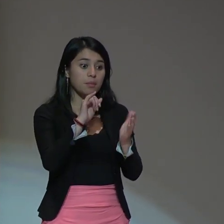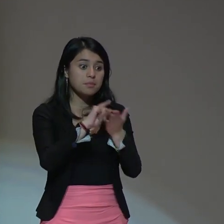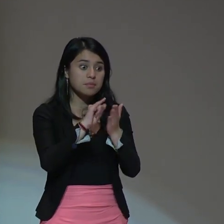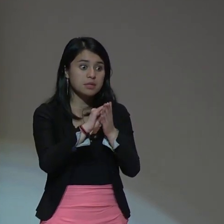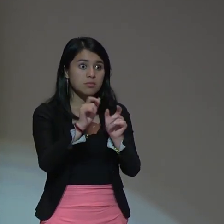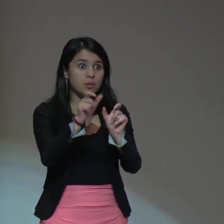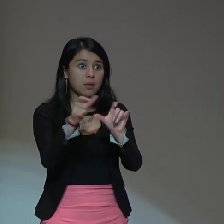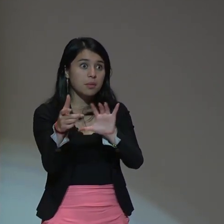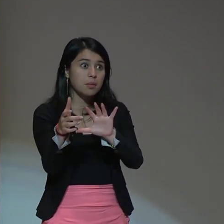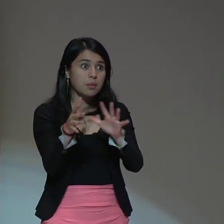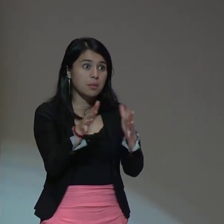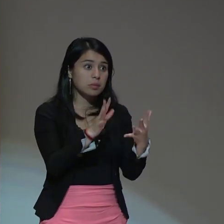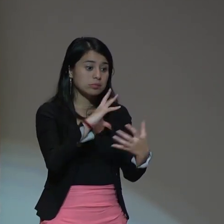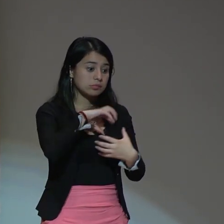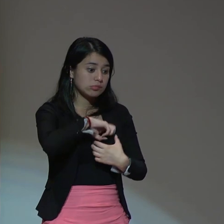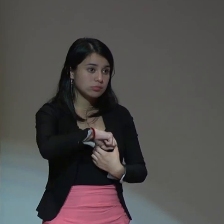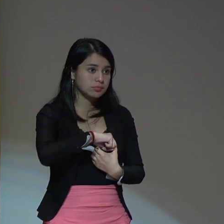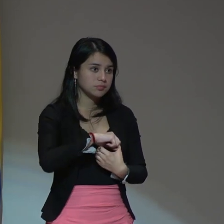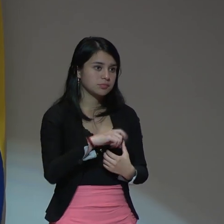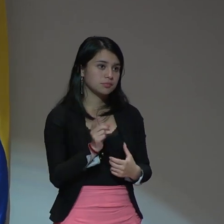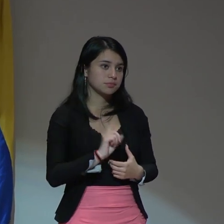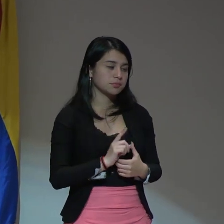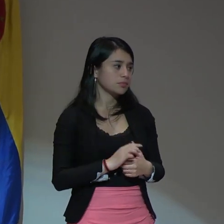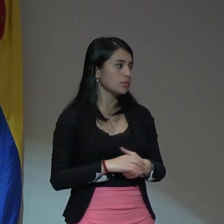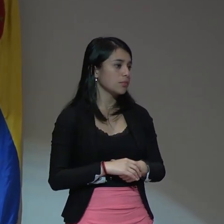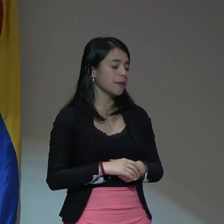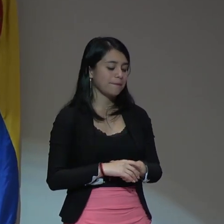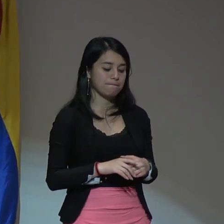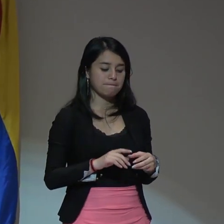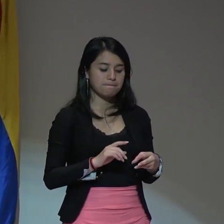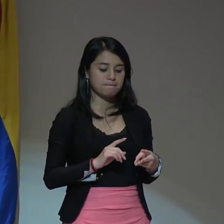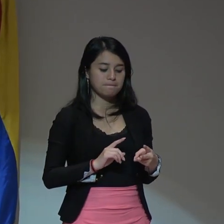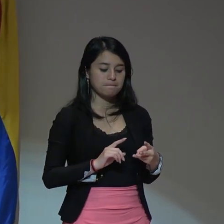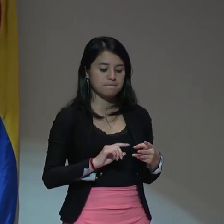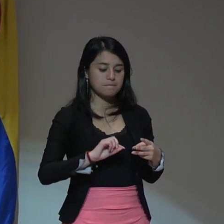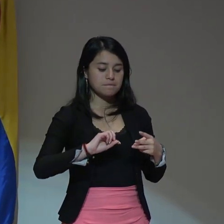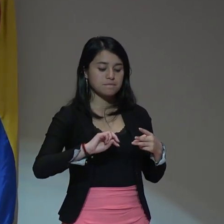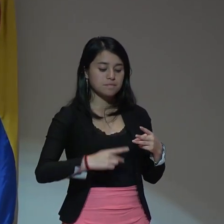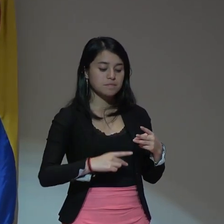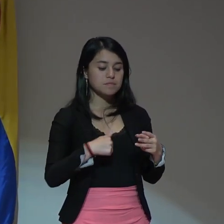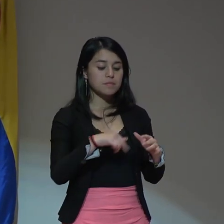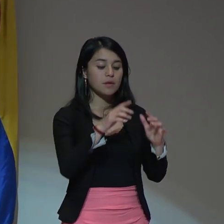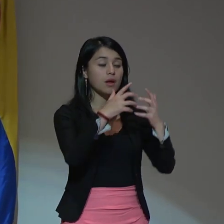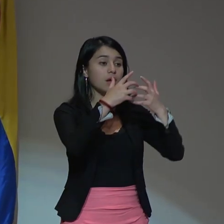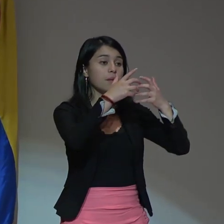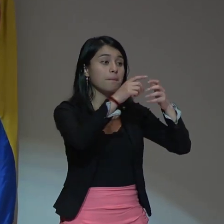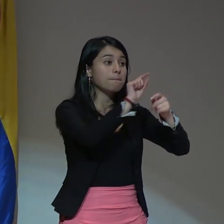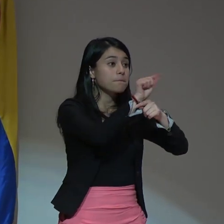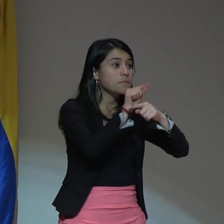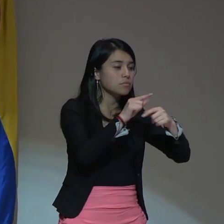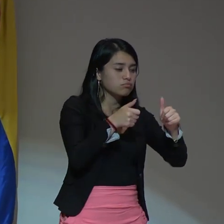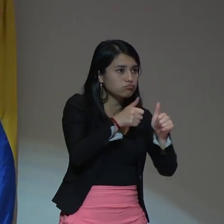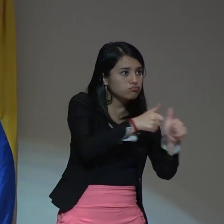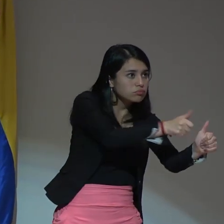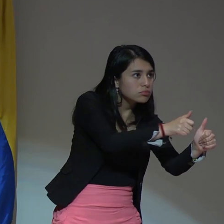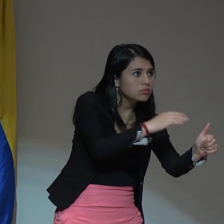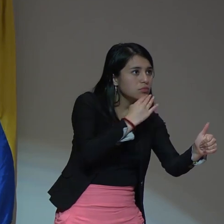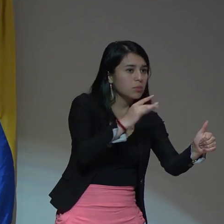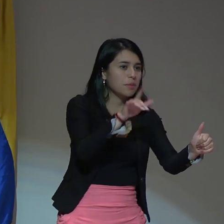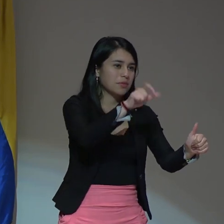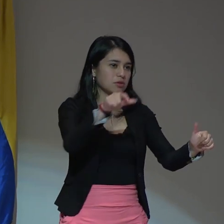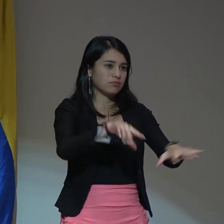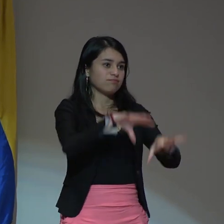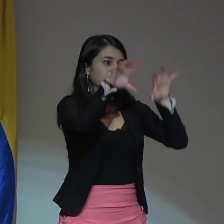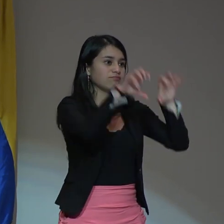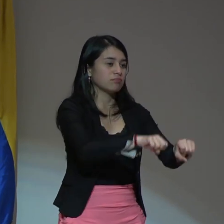epistémico. El análisis de las repercusiones del poder colonial en los colonizadores